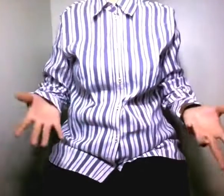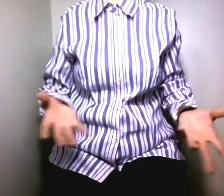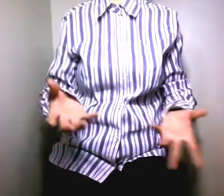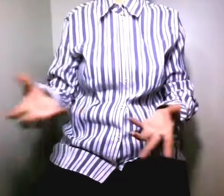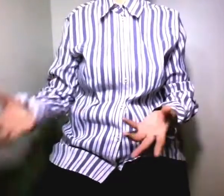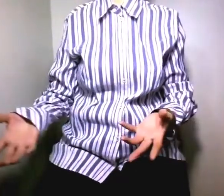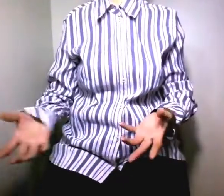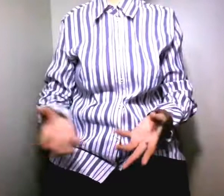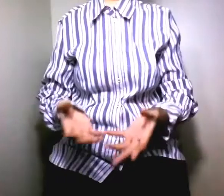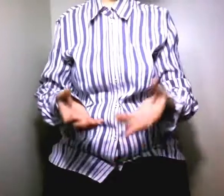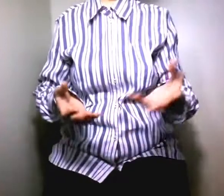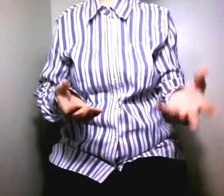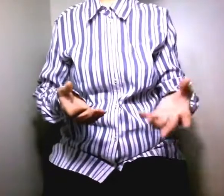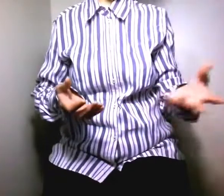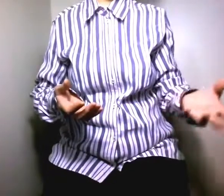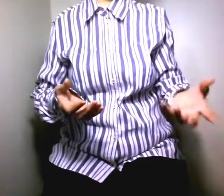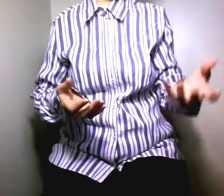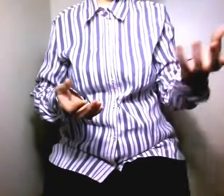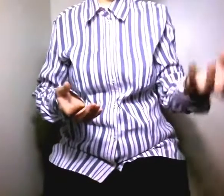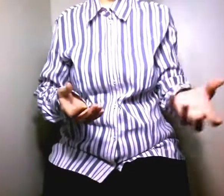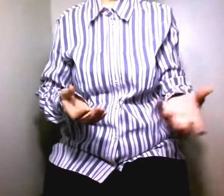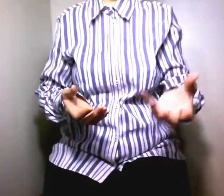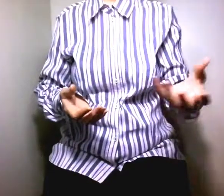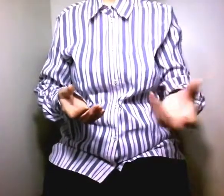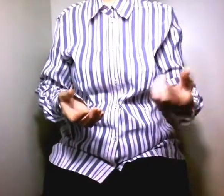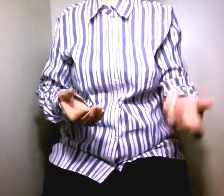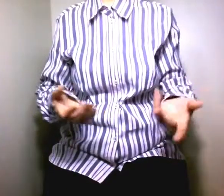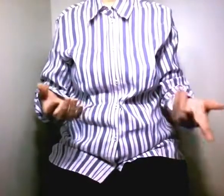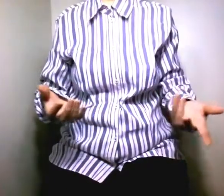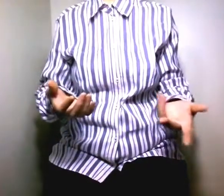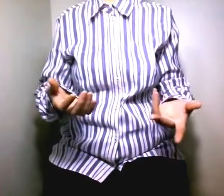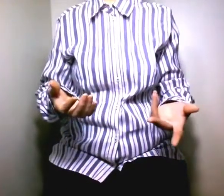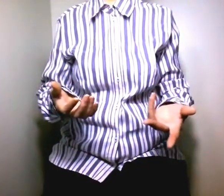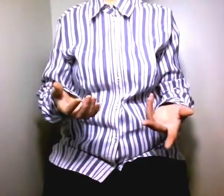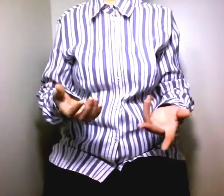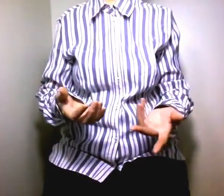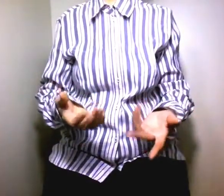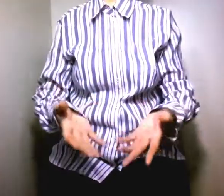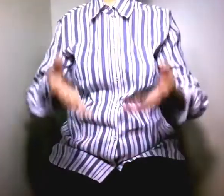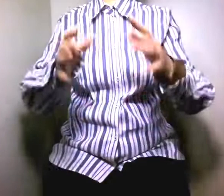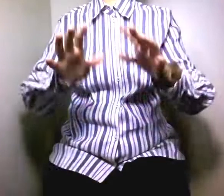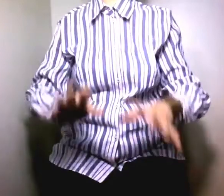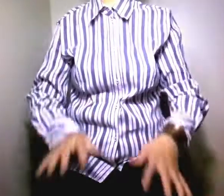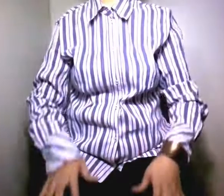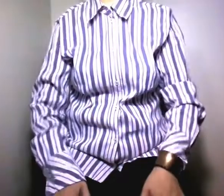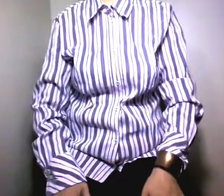هذا أراد أطفال وهذا أو هذه والله أعلمشنا هو أراد أطفال فقالوا فماذا نفعل